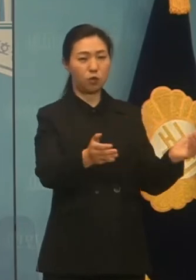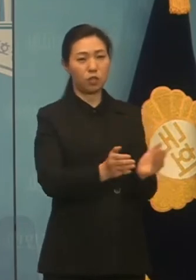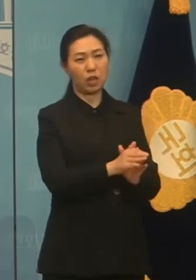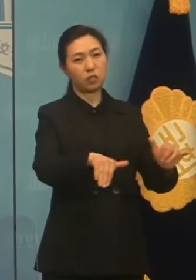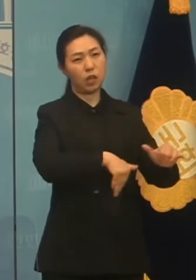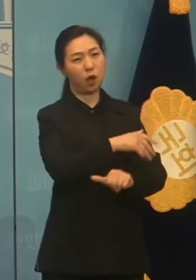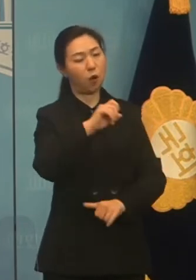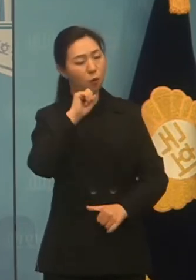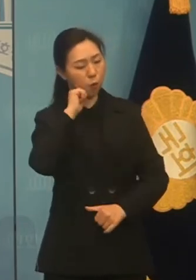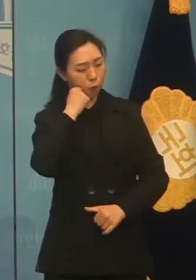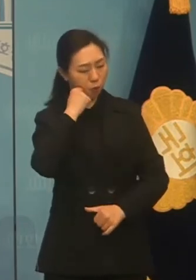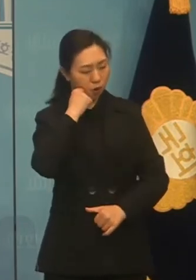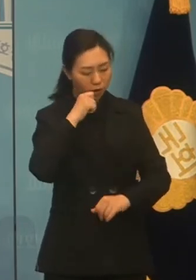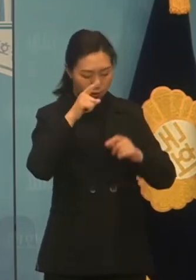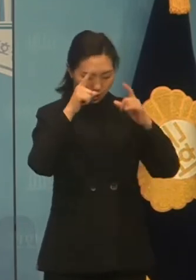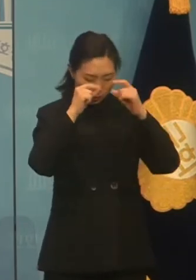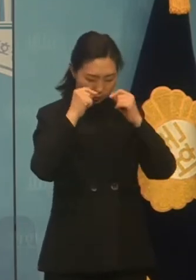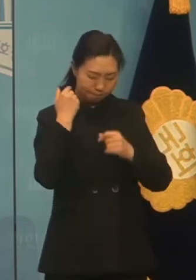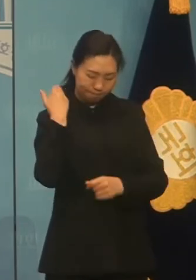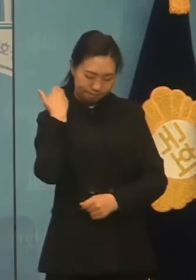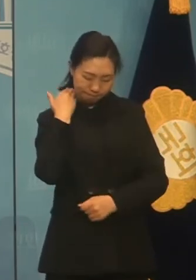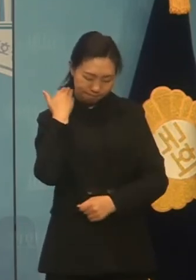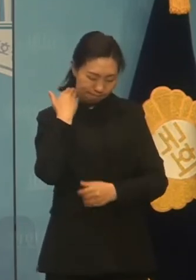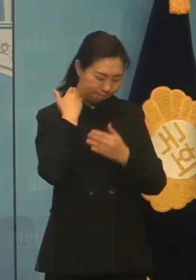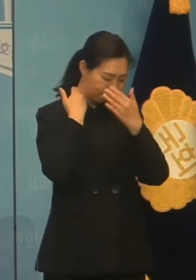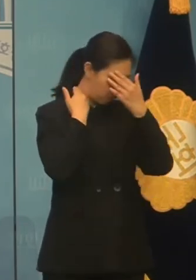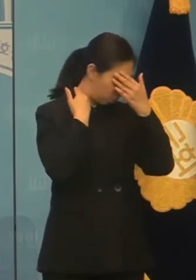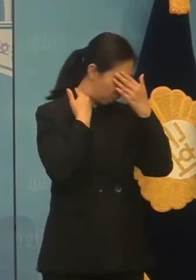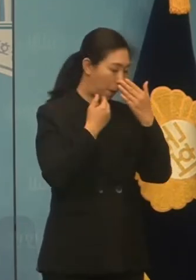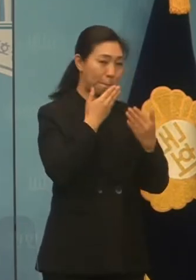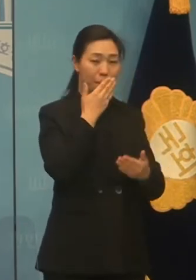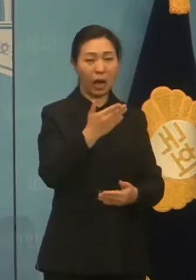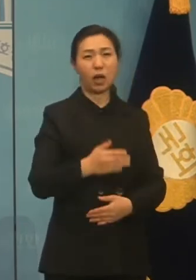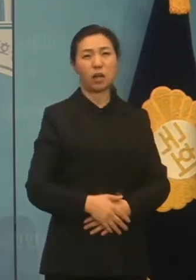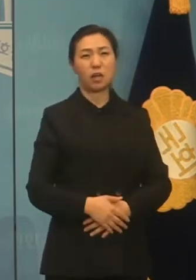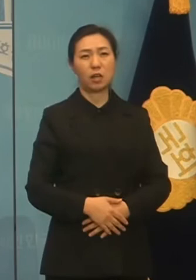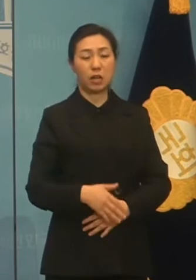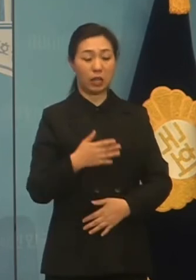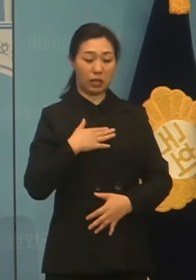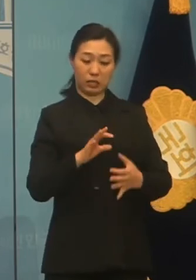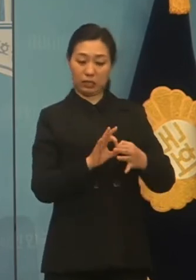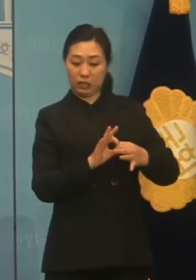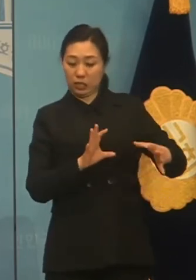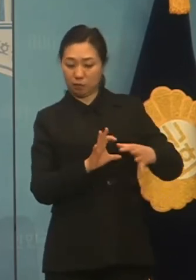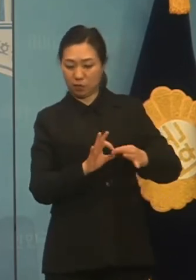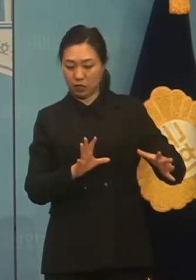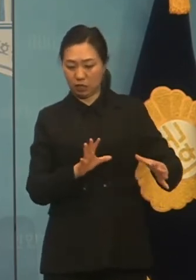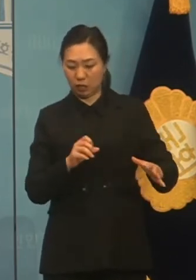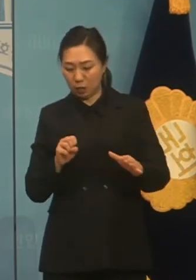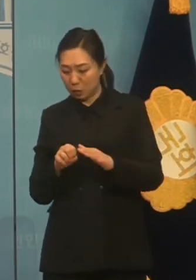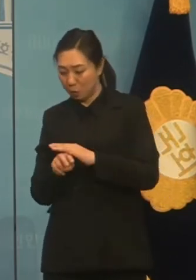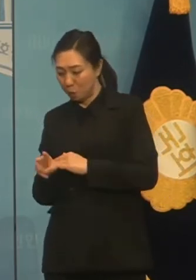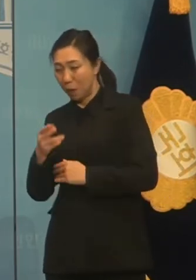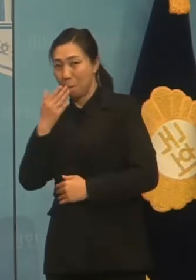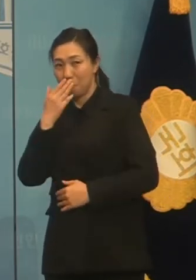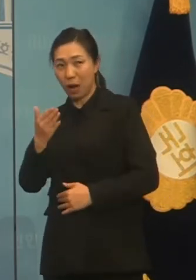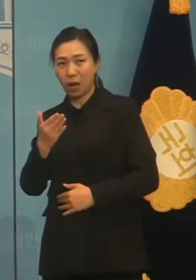못 본 척 눈을 감을 수 있습니다. 아직 난 아니라며 피할 수도 없습니다.